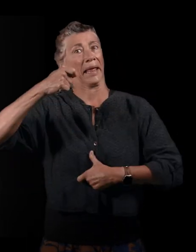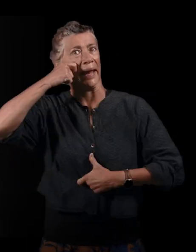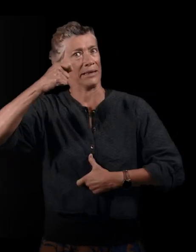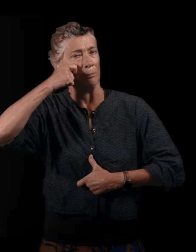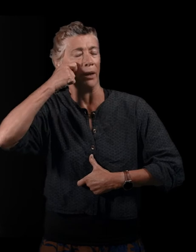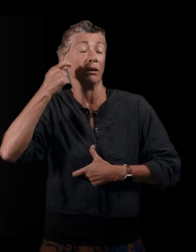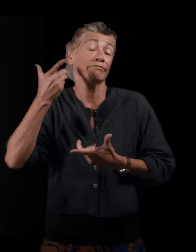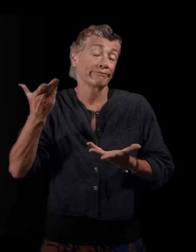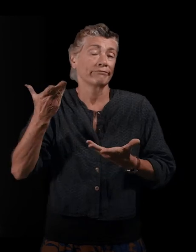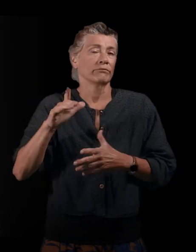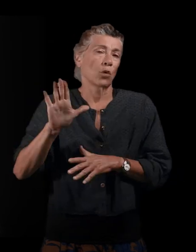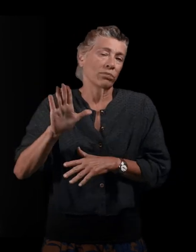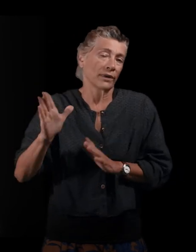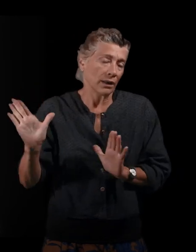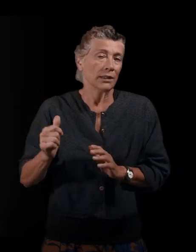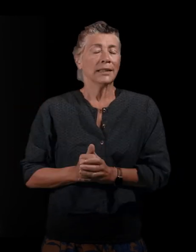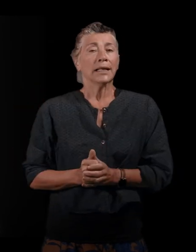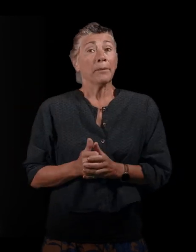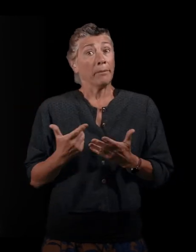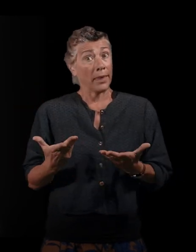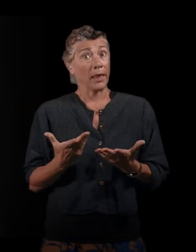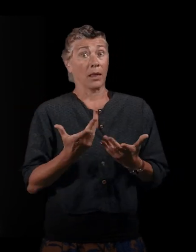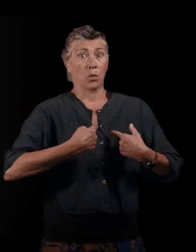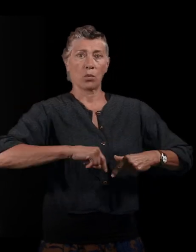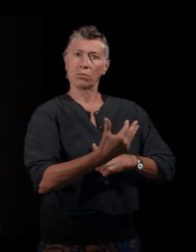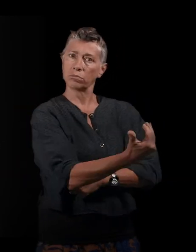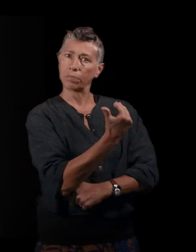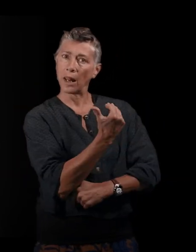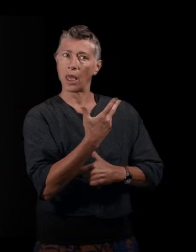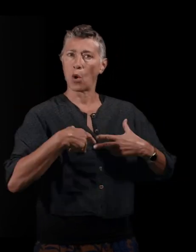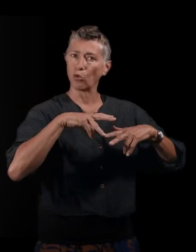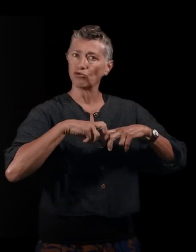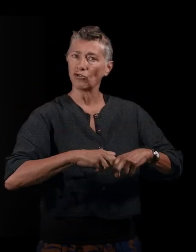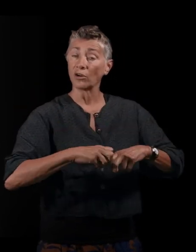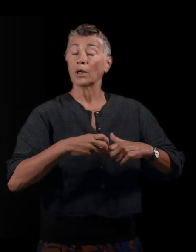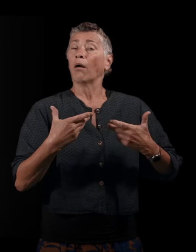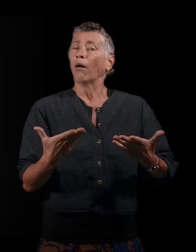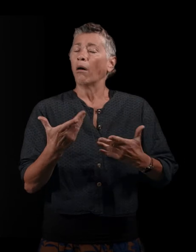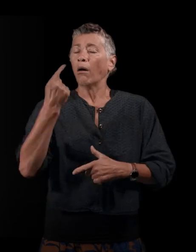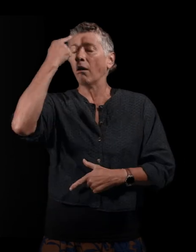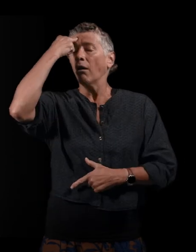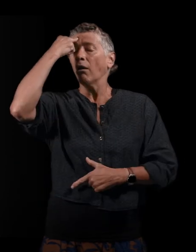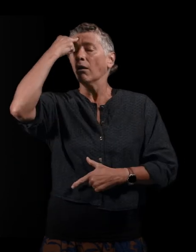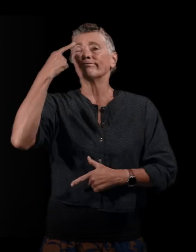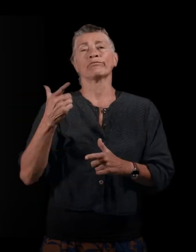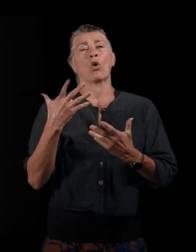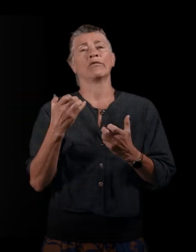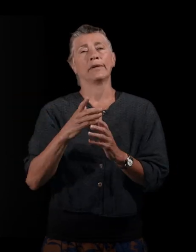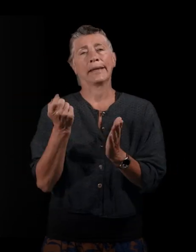donc autoproclamées un petit peu experts. Mais en tout cas, on nous a aussi interpellés. Et donc, c à partir de là que j'ai eu l'idée d'écrire ce livre, donc dédié